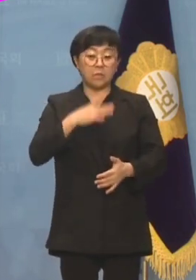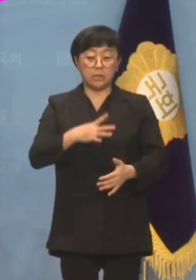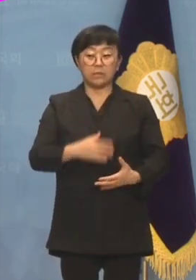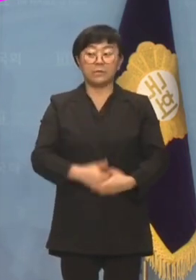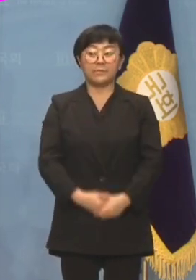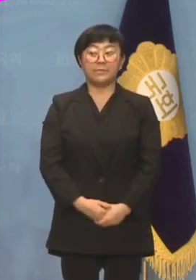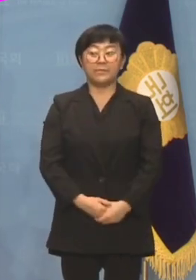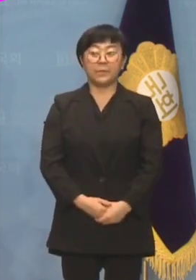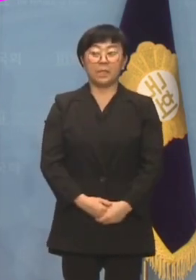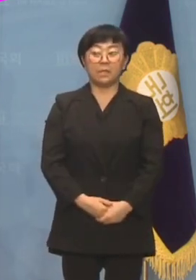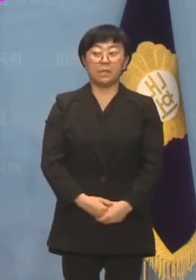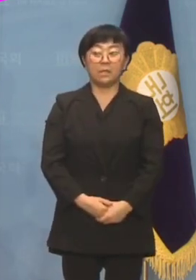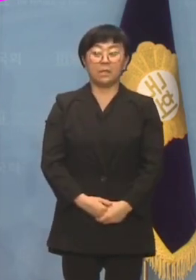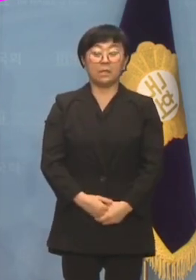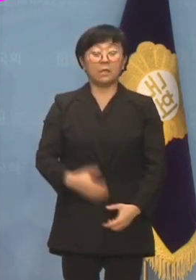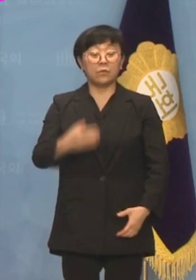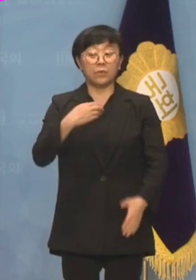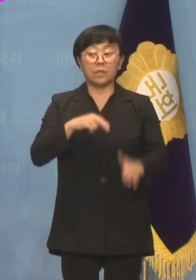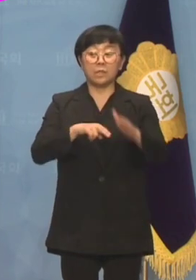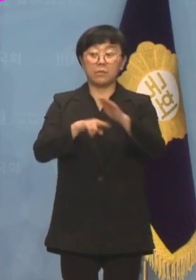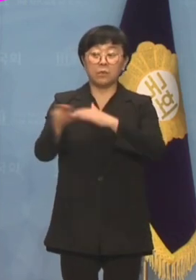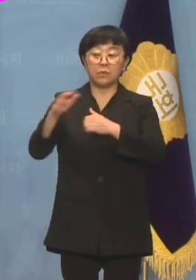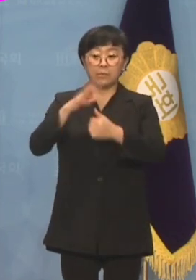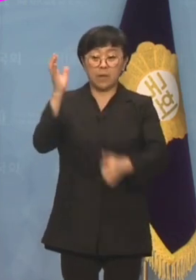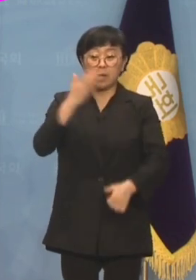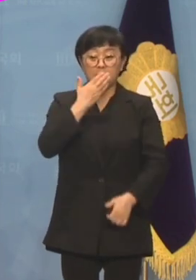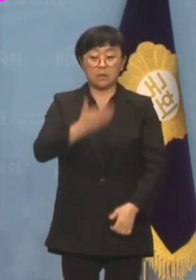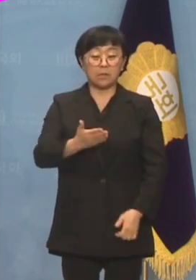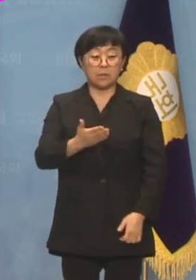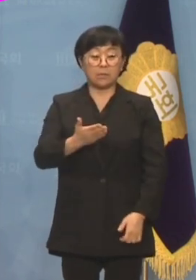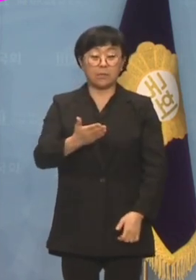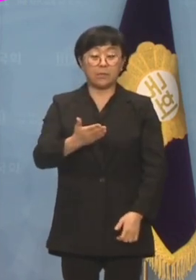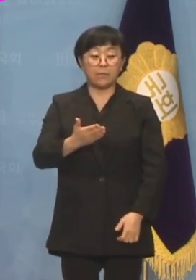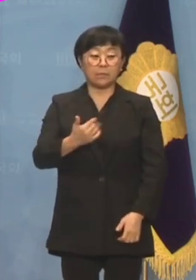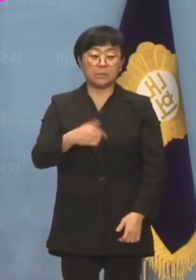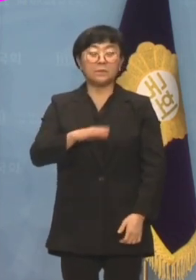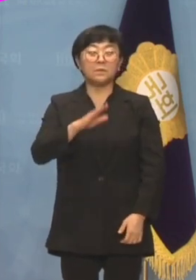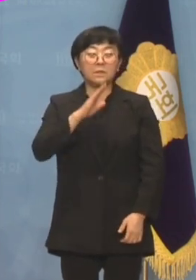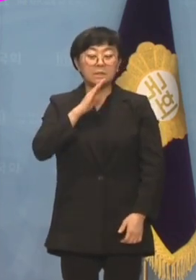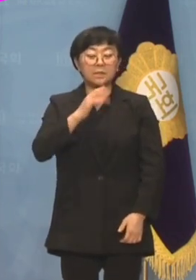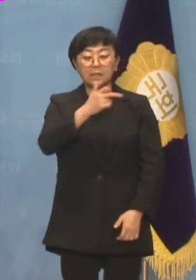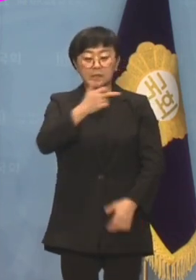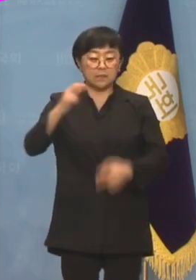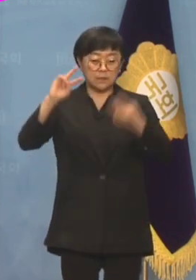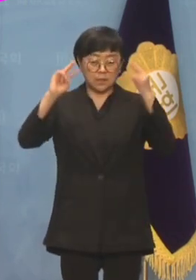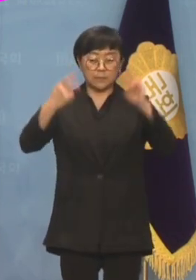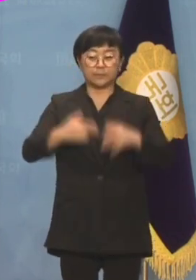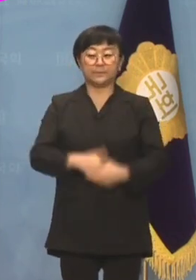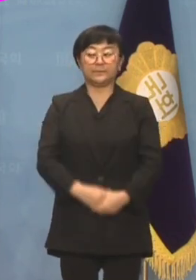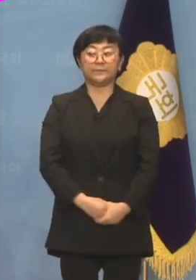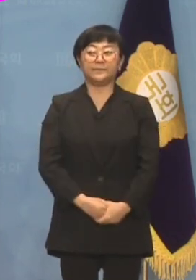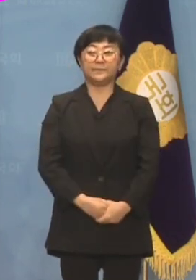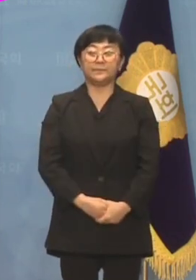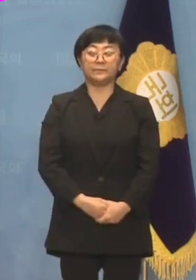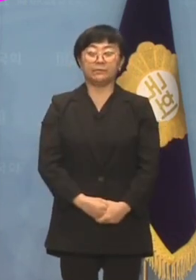불과하며 그것으로 위기를 벗어날 수 있다고 생각한다면 그야말로 큰 착각입니다.